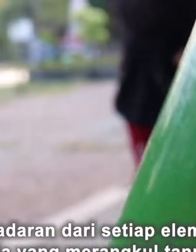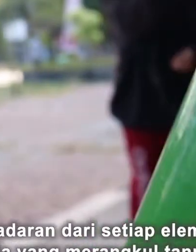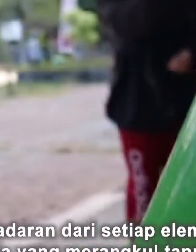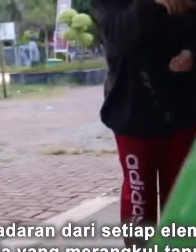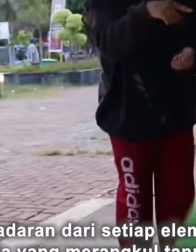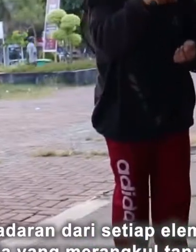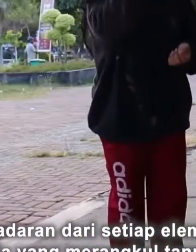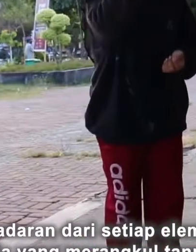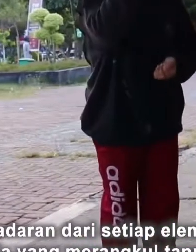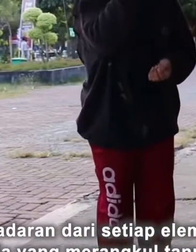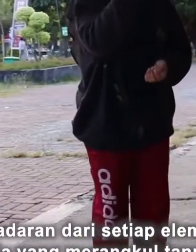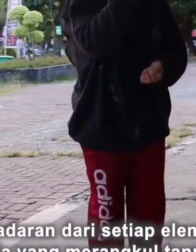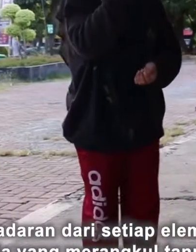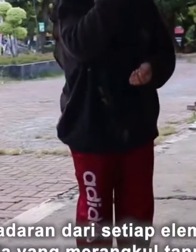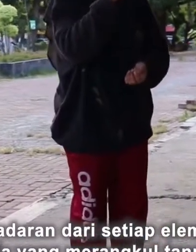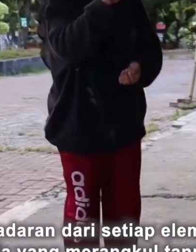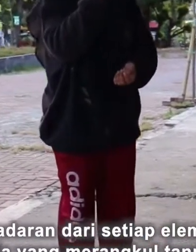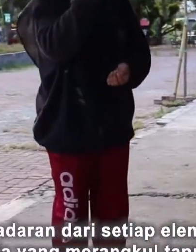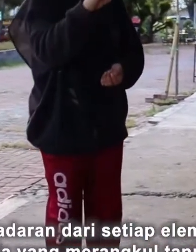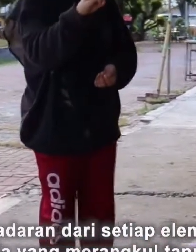Indonesia yang merangkul tanpa membeda-bedakan.